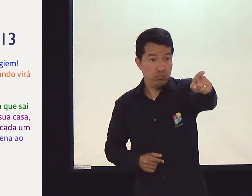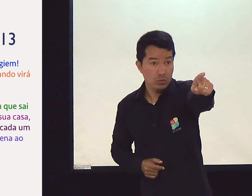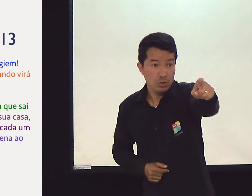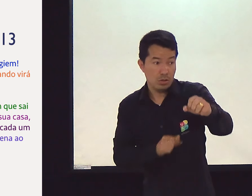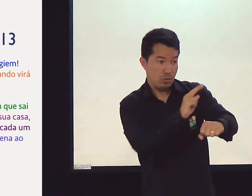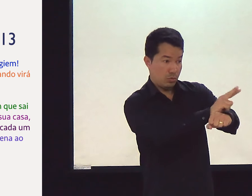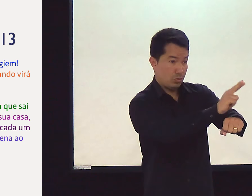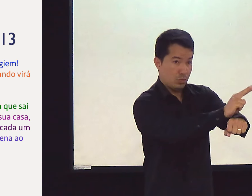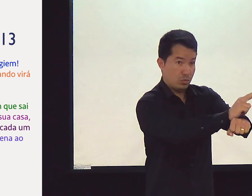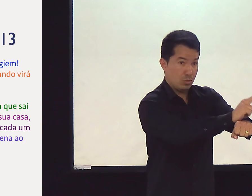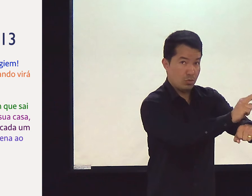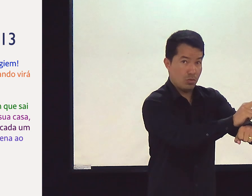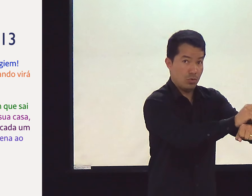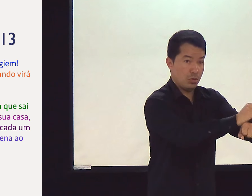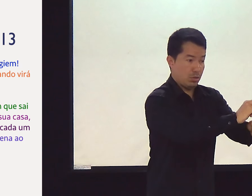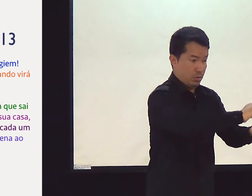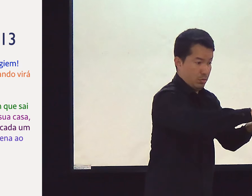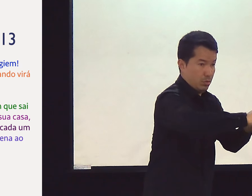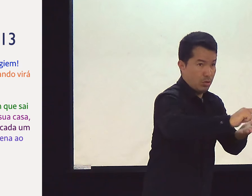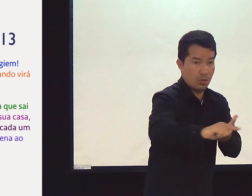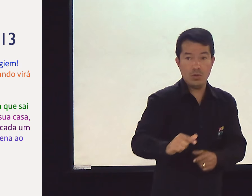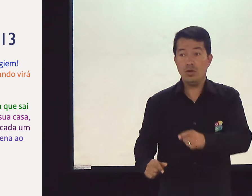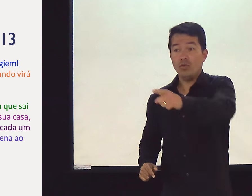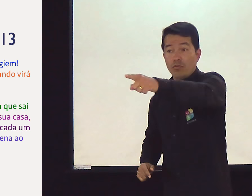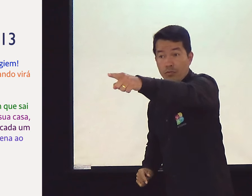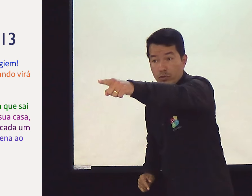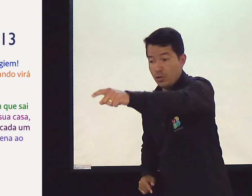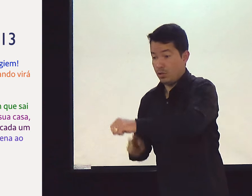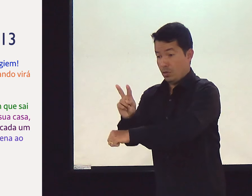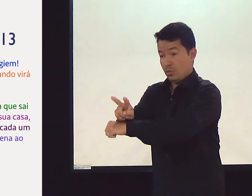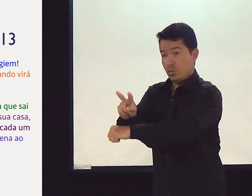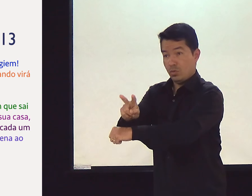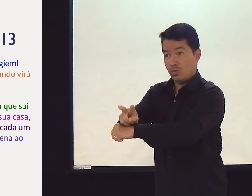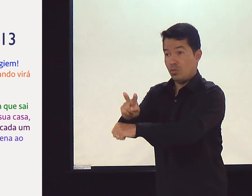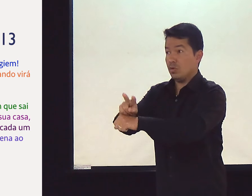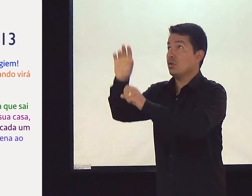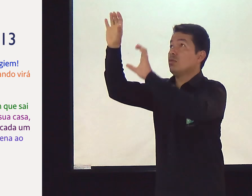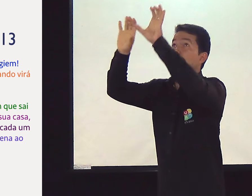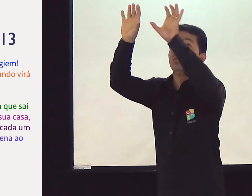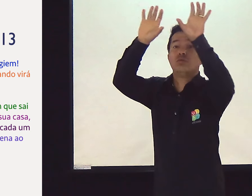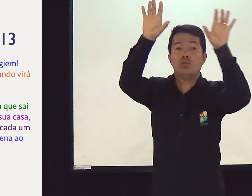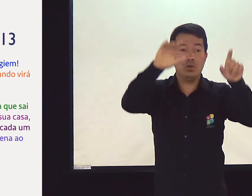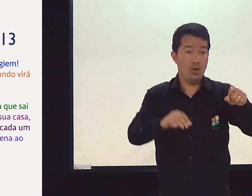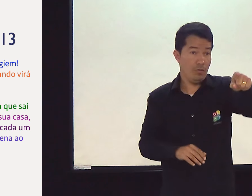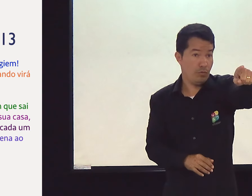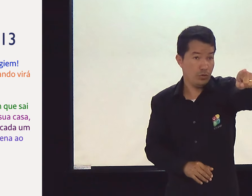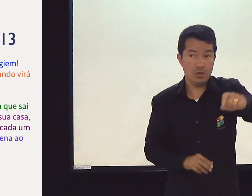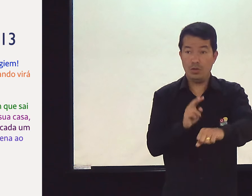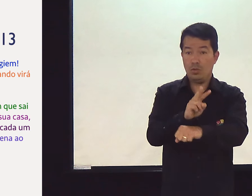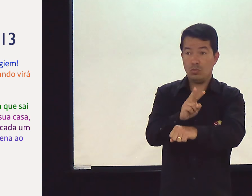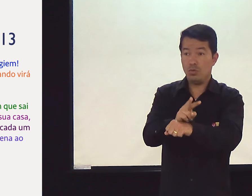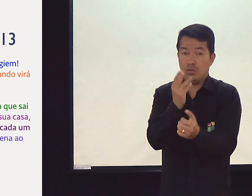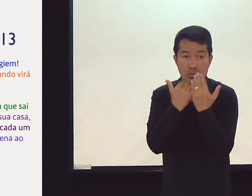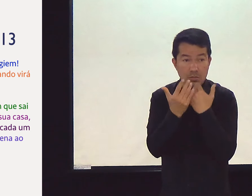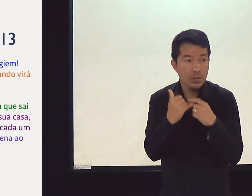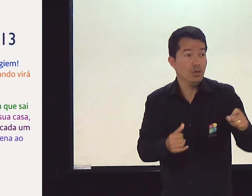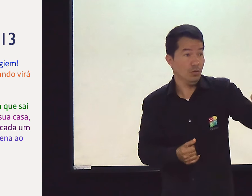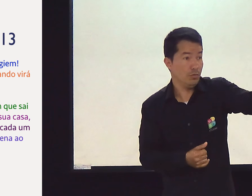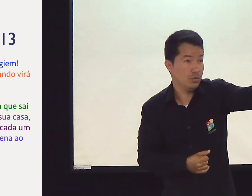Ele dá um trabalho para cada um. Você cuida disso aqui. E você limpa. E eu quero que você... Presta atenção nas paredes. Você